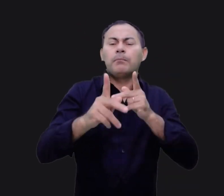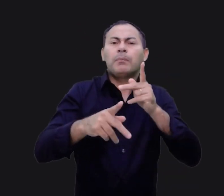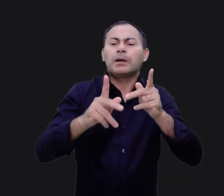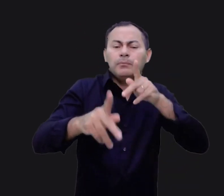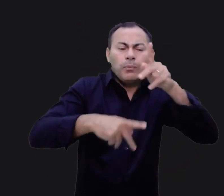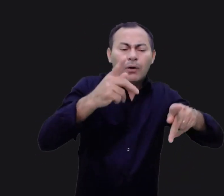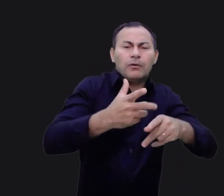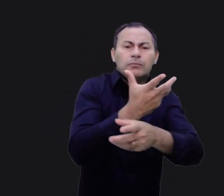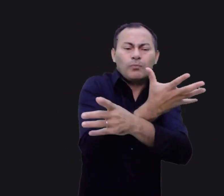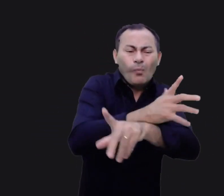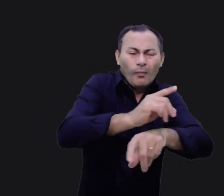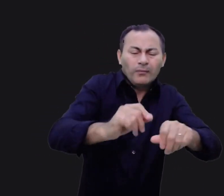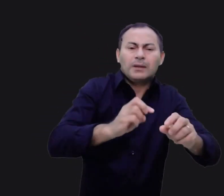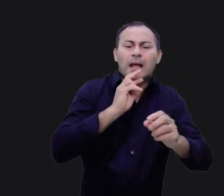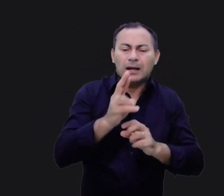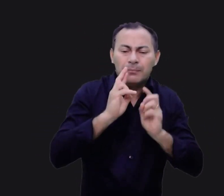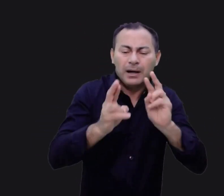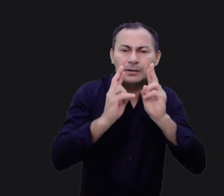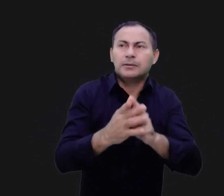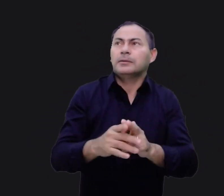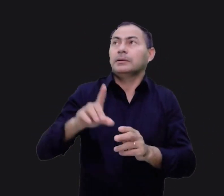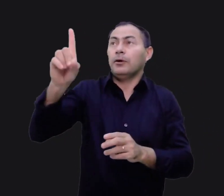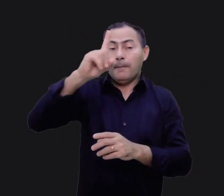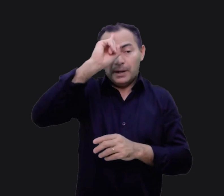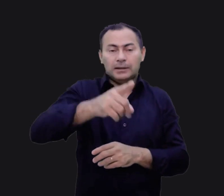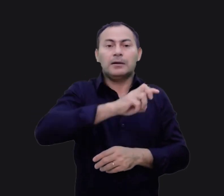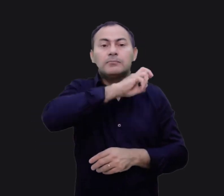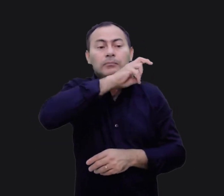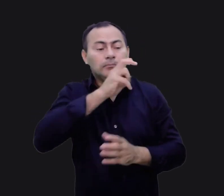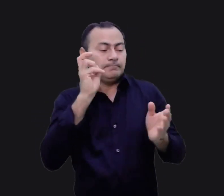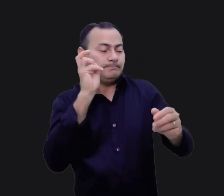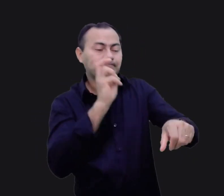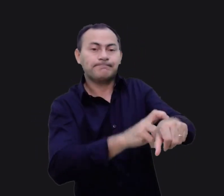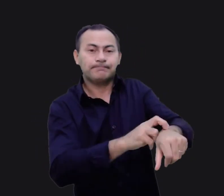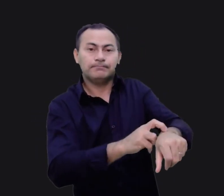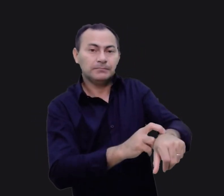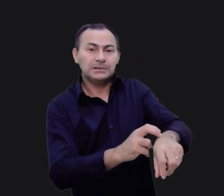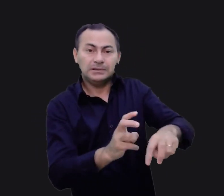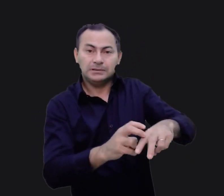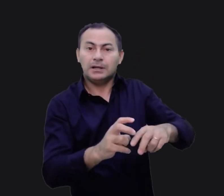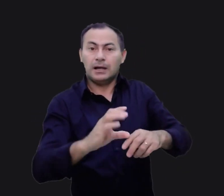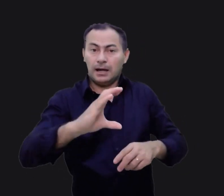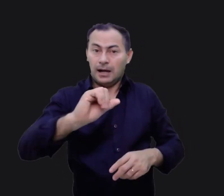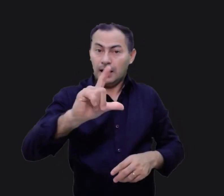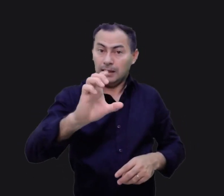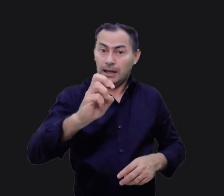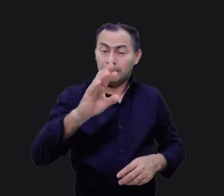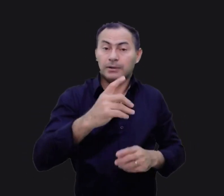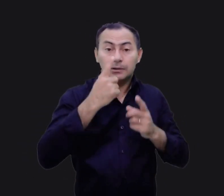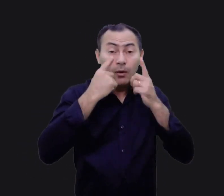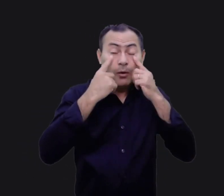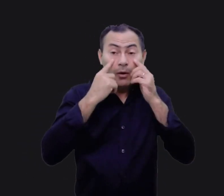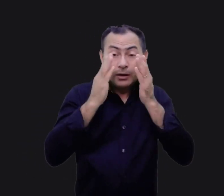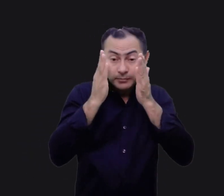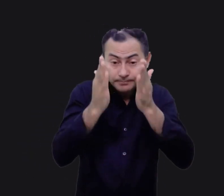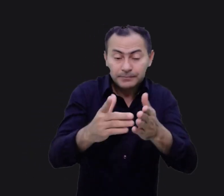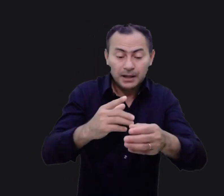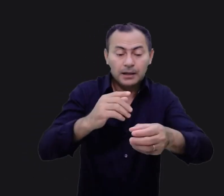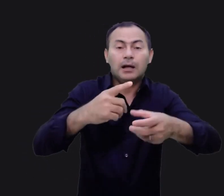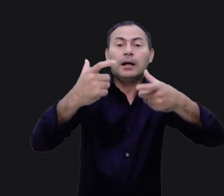e reclamando tanto que Deus teve que mandar serpentes para picá-los, Caleb agiu diferente porque tinha os olhos focados na terra